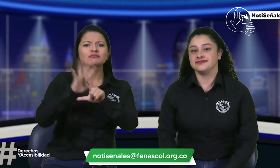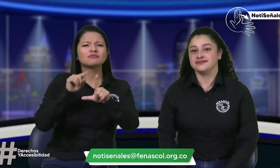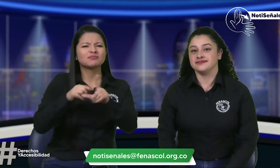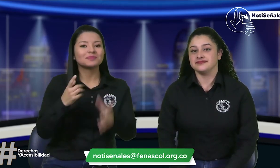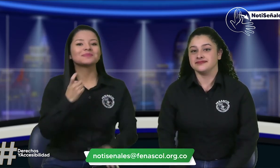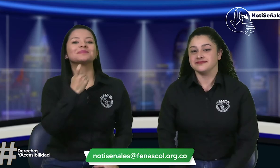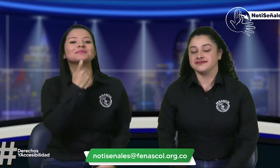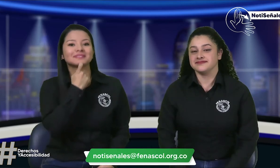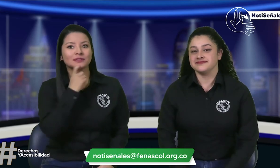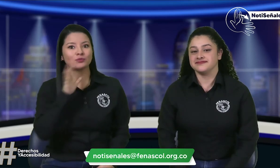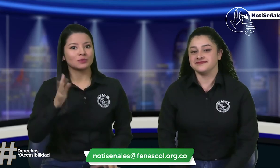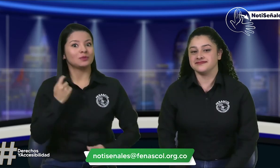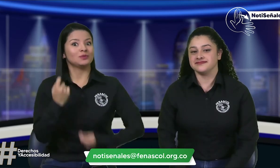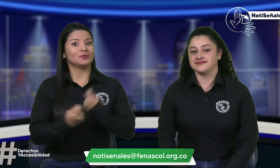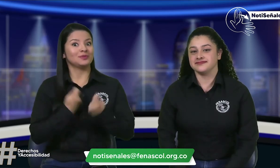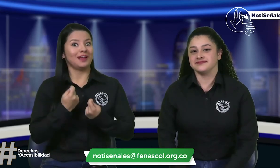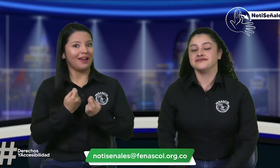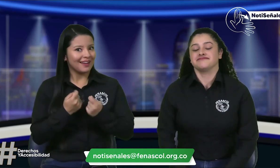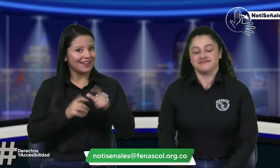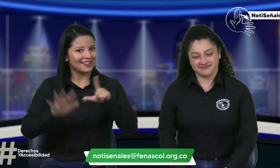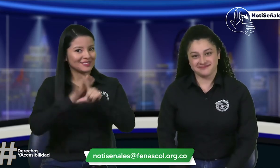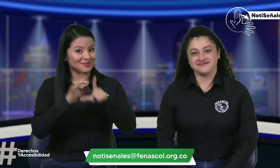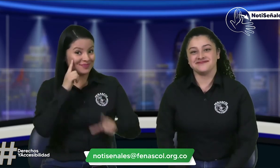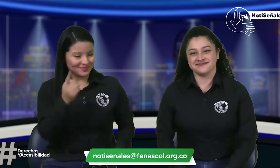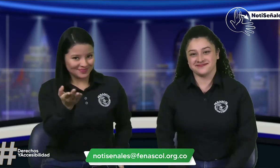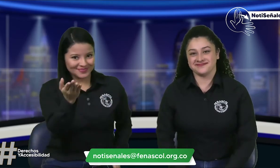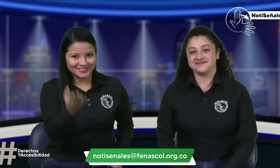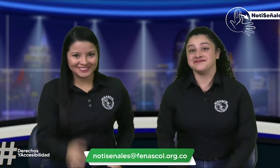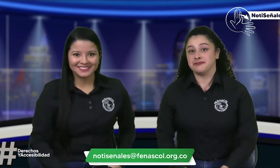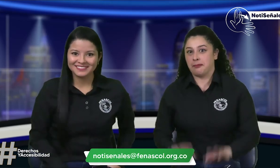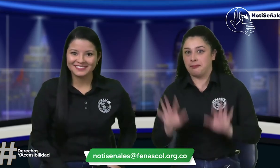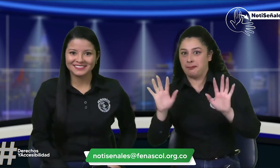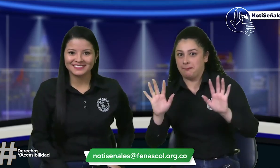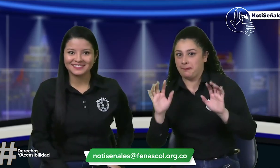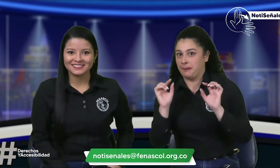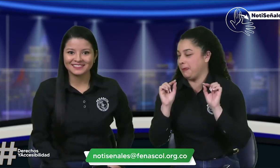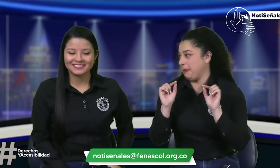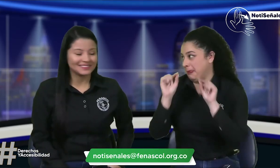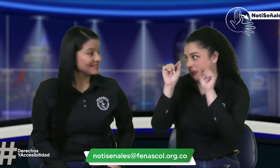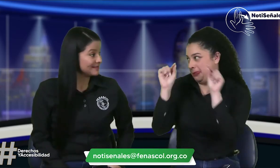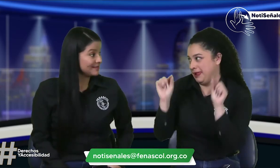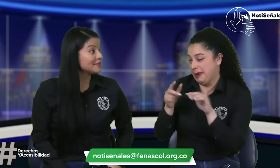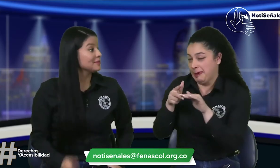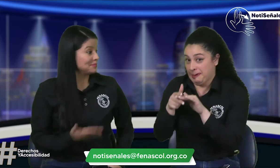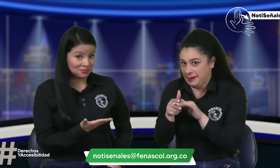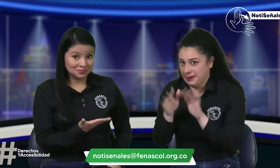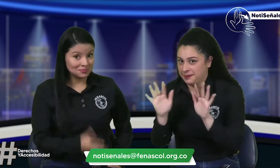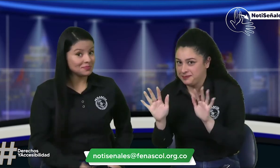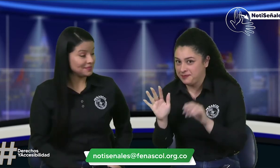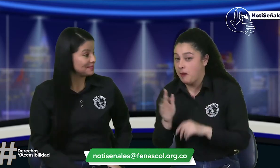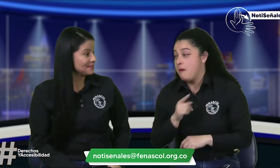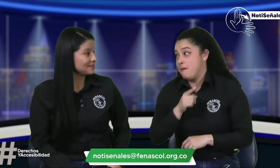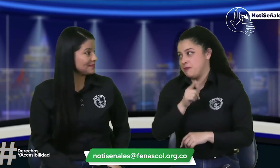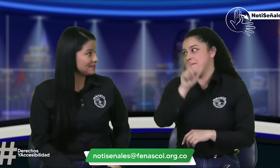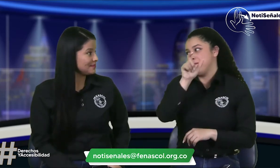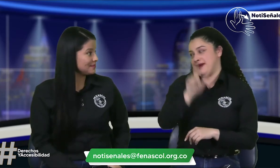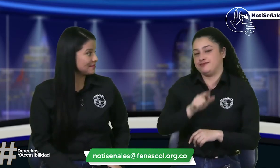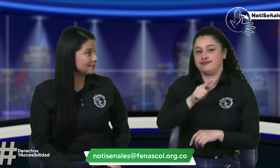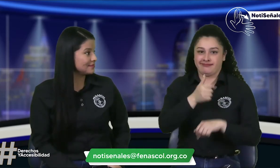nos envían sus videos en este caso fue Felipe Rueda que nos envió su emprendimiento aquí está pero un momento